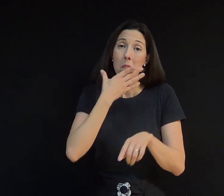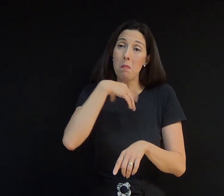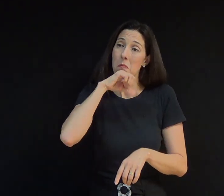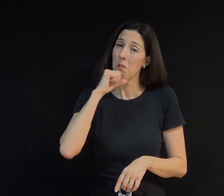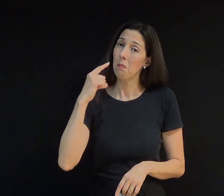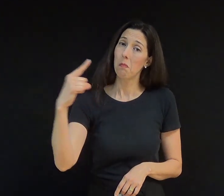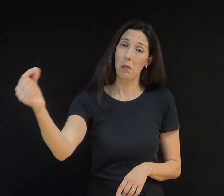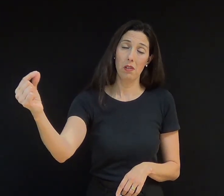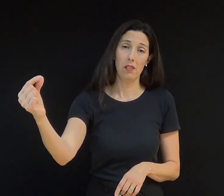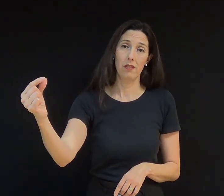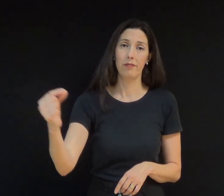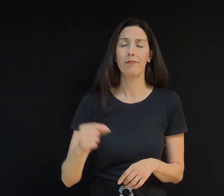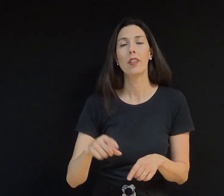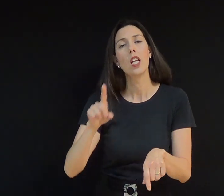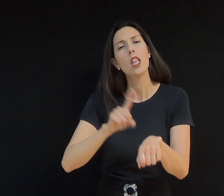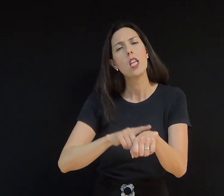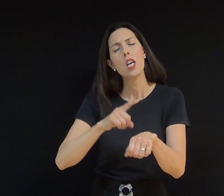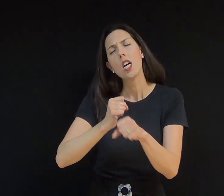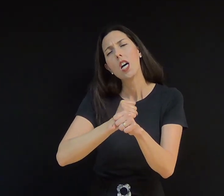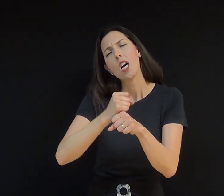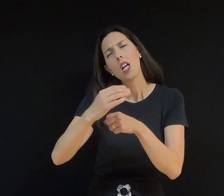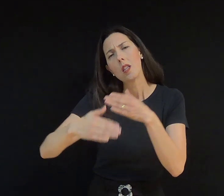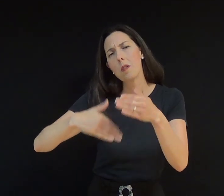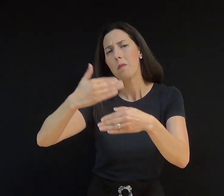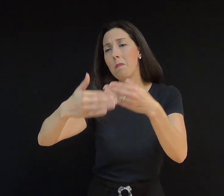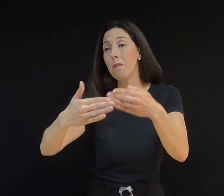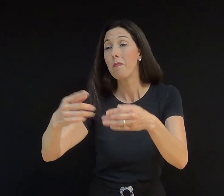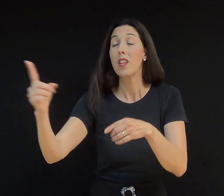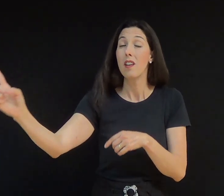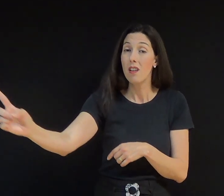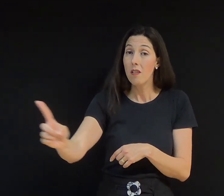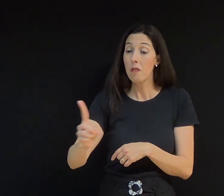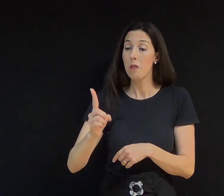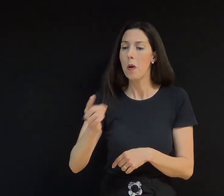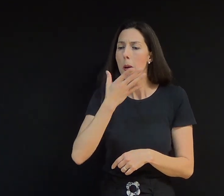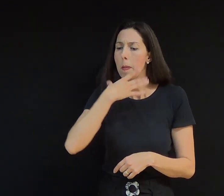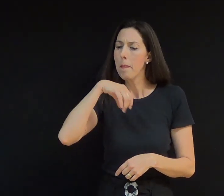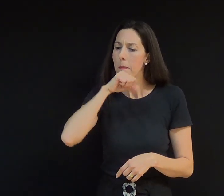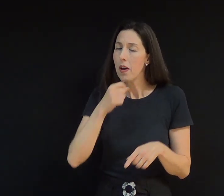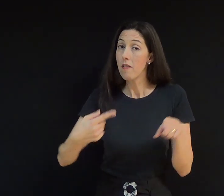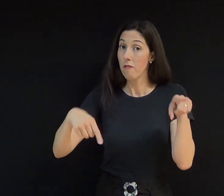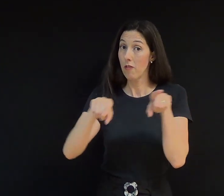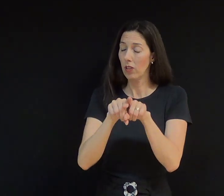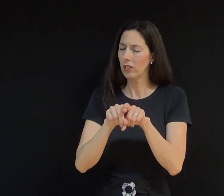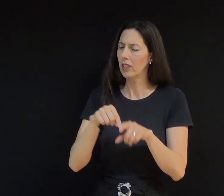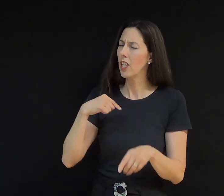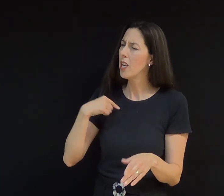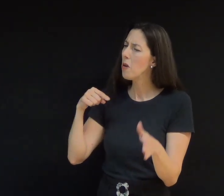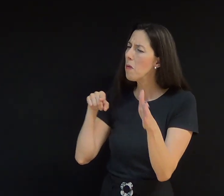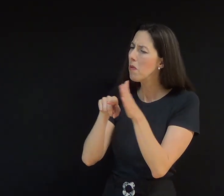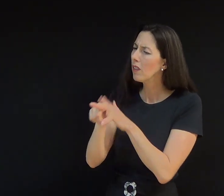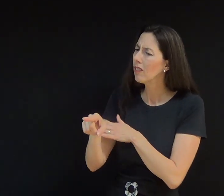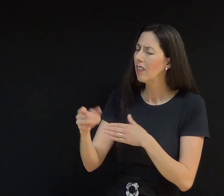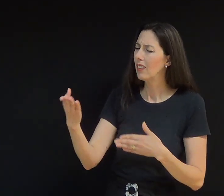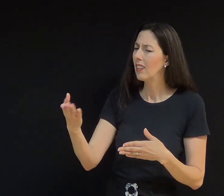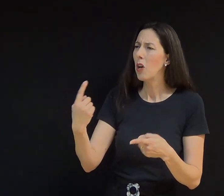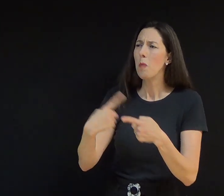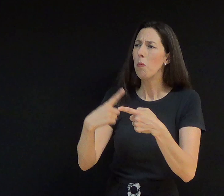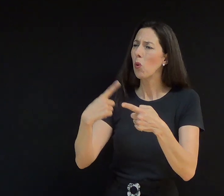Ao retornar, anos mais tarde, eu tinha muitas perguntas. Uma delas era o porquê dele usar uma aliança, sendo que